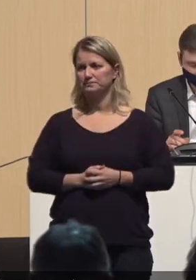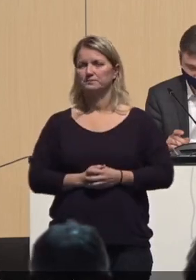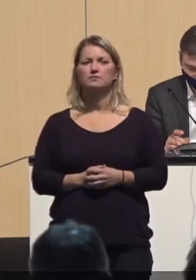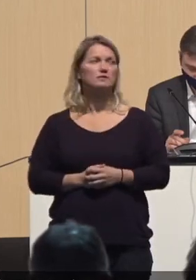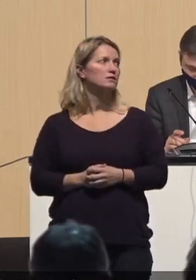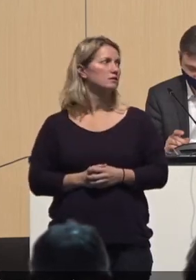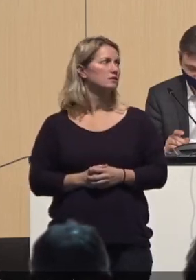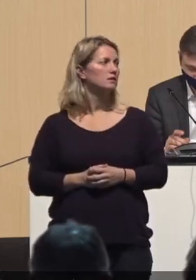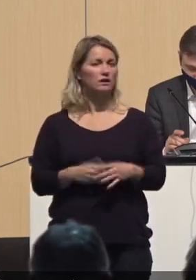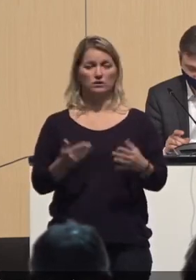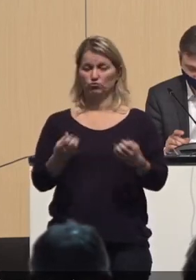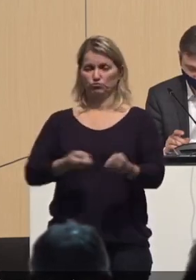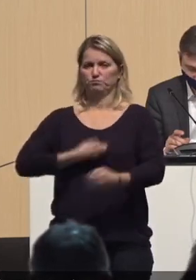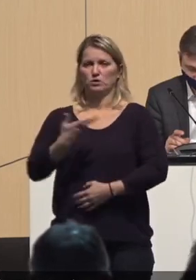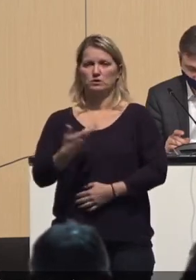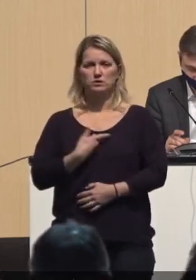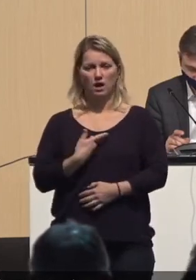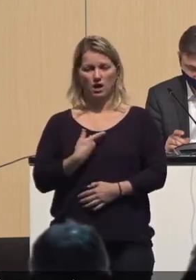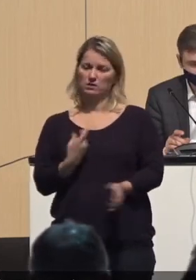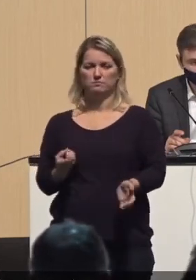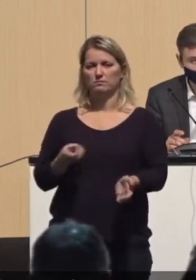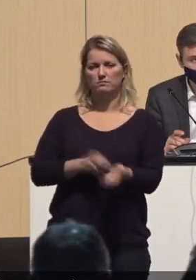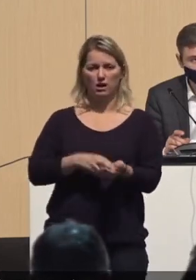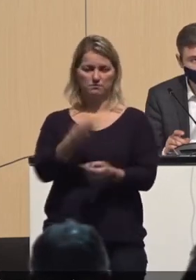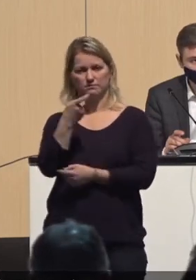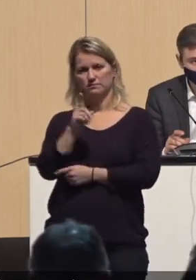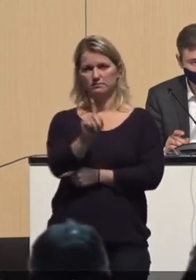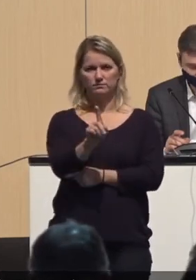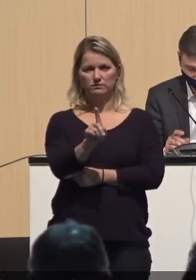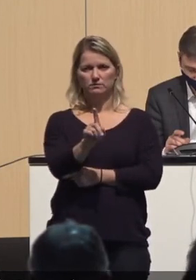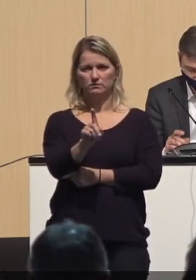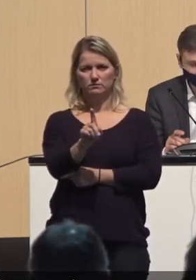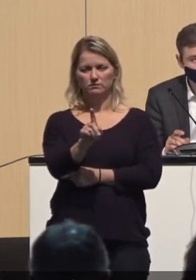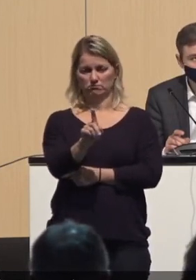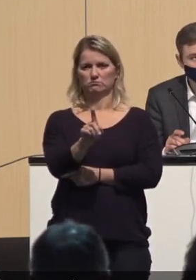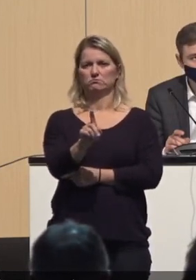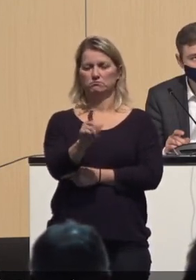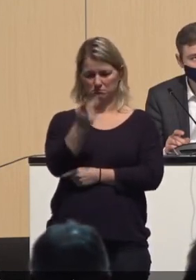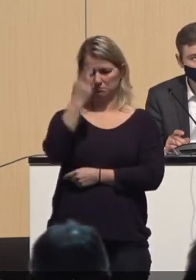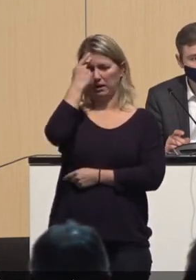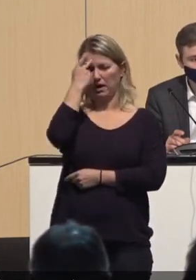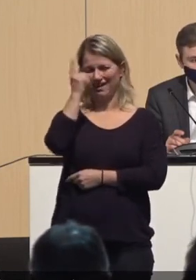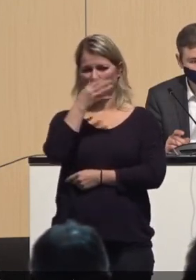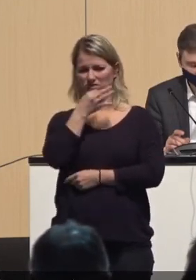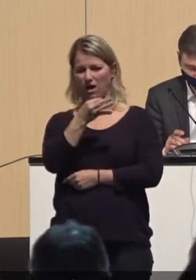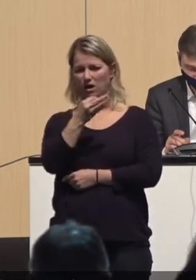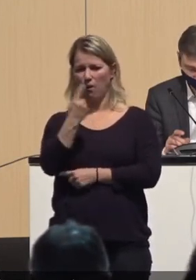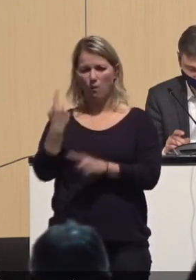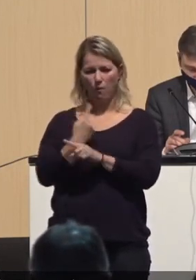Ich bin jetzt hier ganz spontan aufgesprungen, weil mich hat eine Frage getriggert, die ich oft höre.